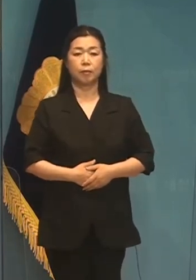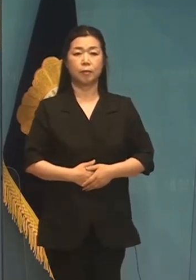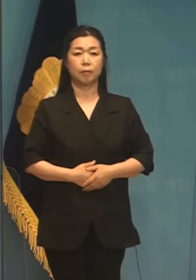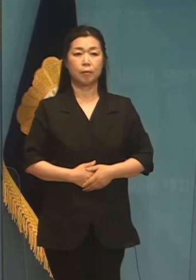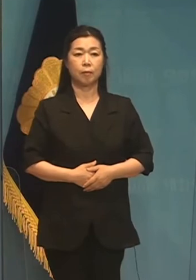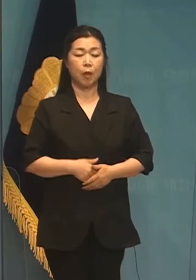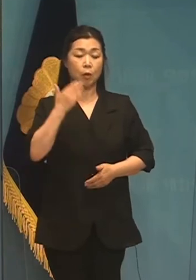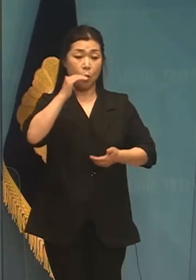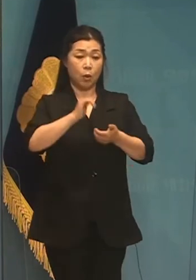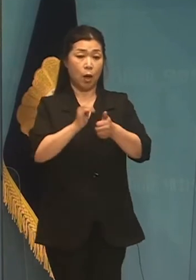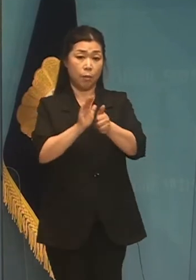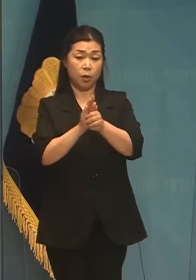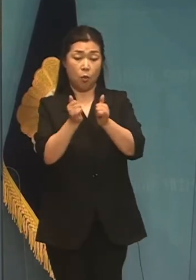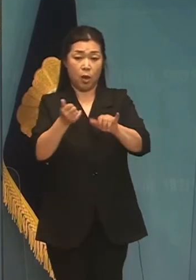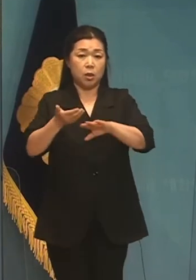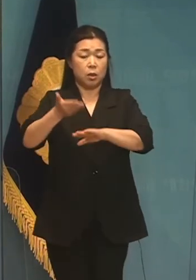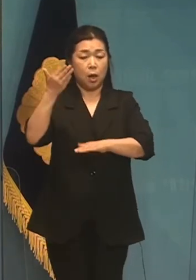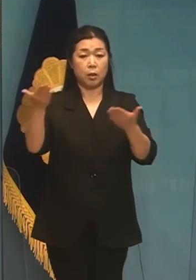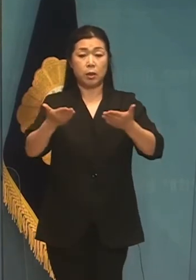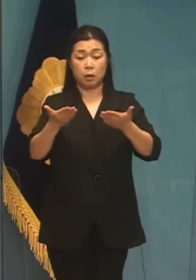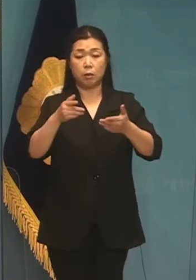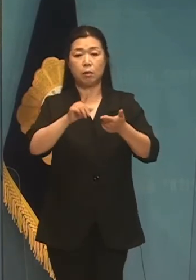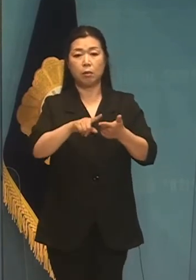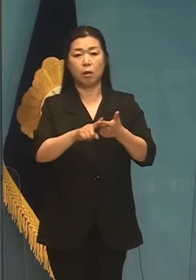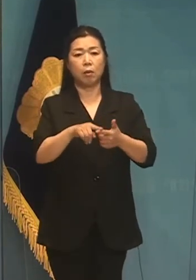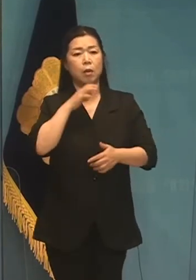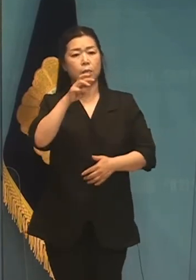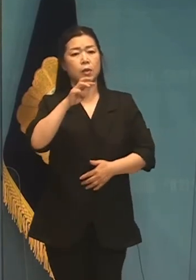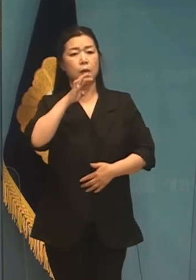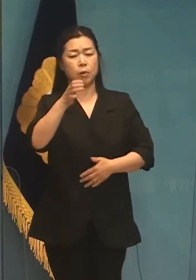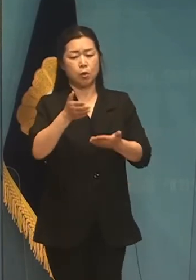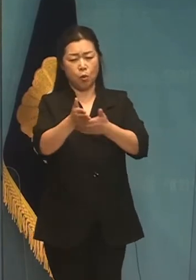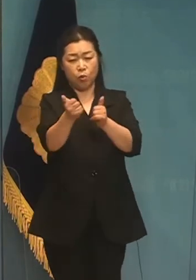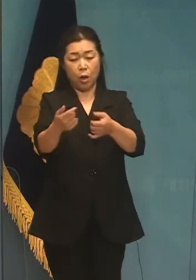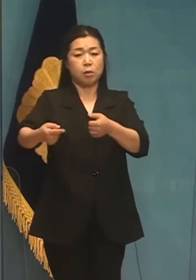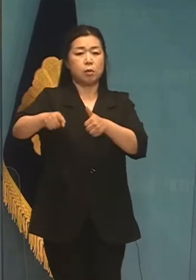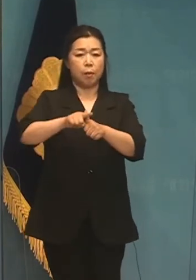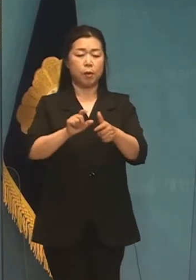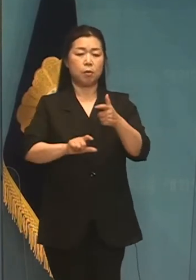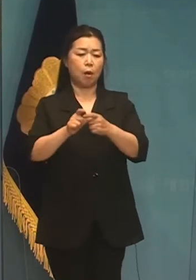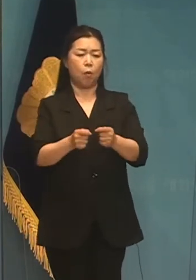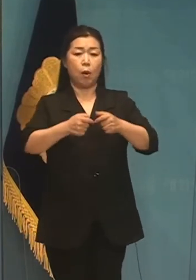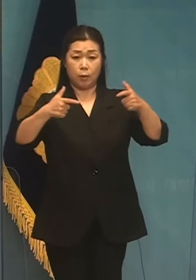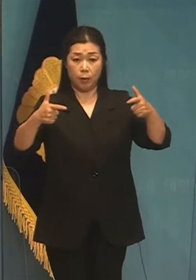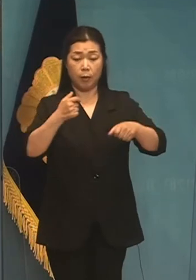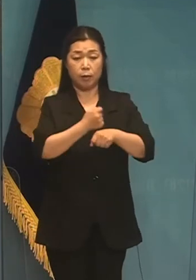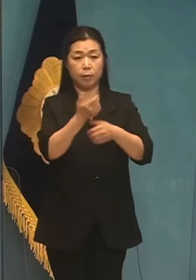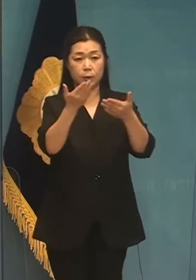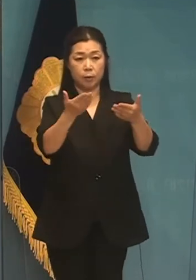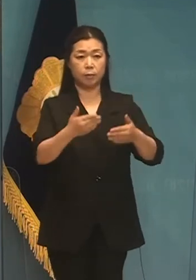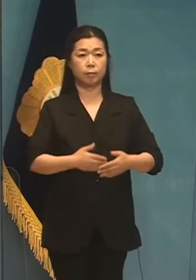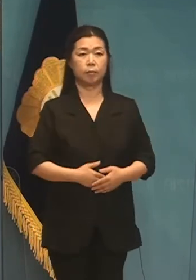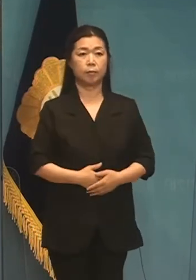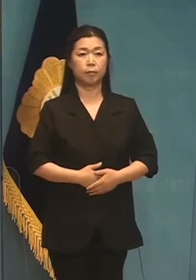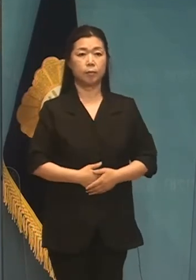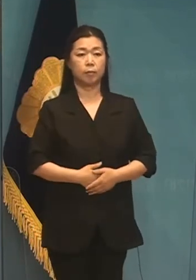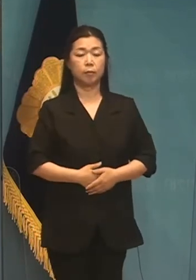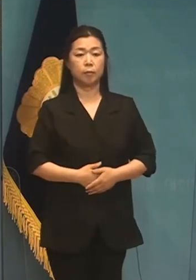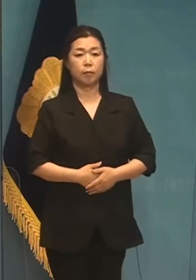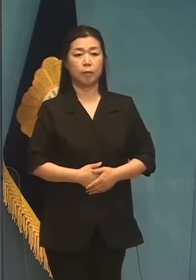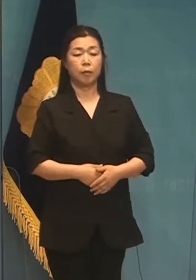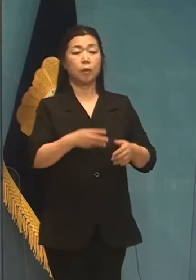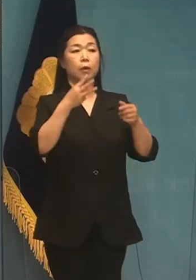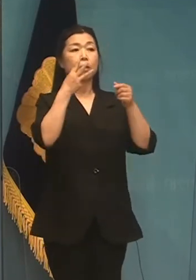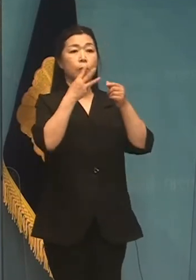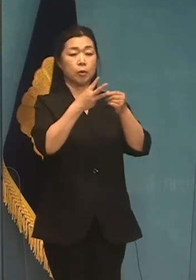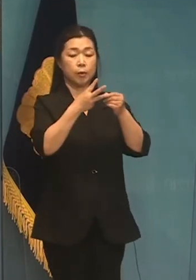청와대 비서관 이상의 직급에 대해서 30, 40대 전문가들의 참여를 대폭 강화하겠습니다. 세 번째,